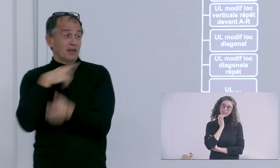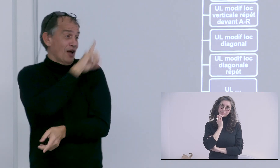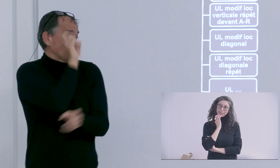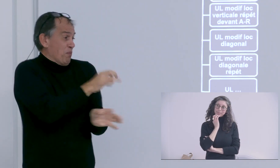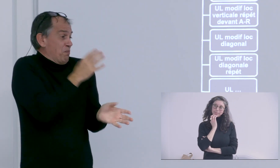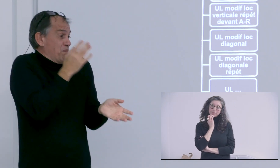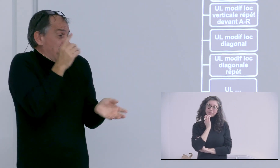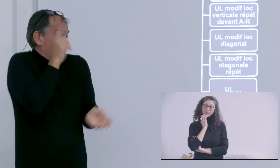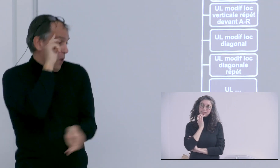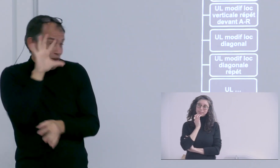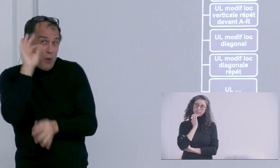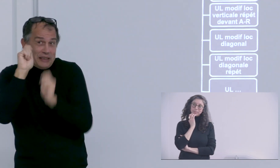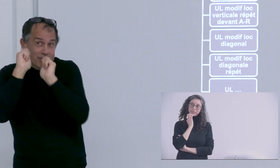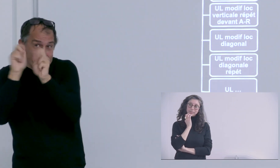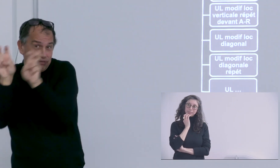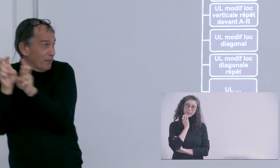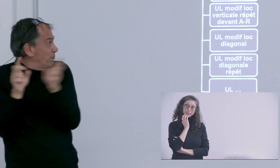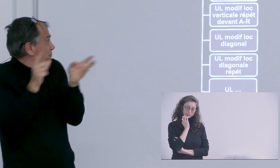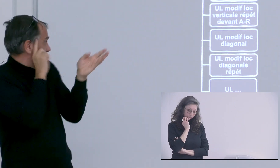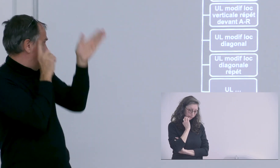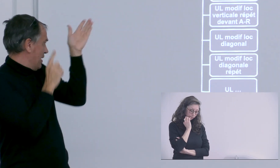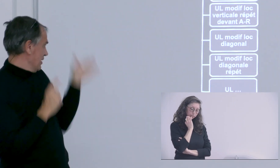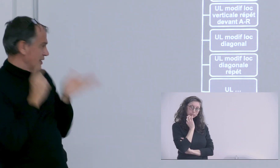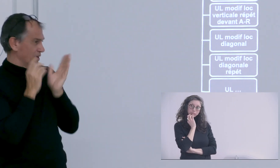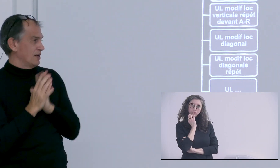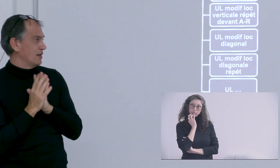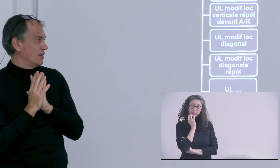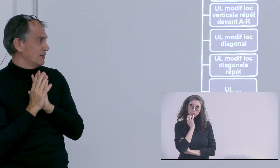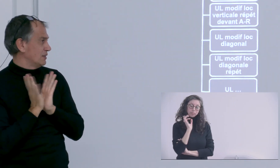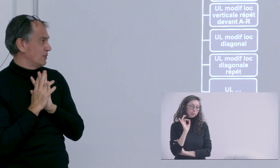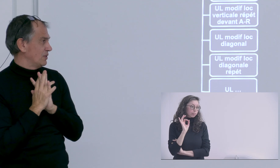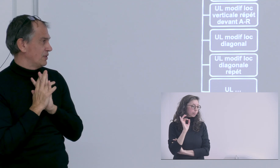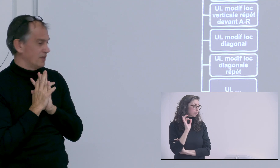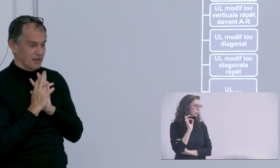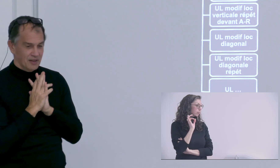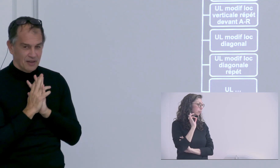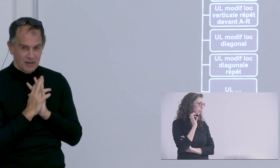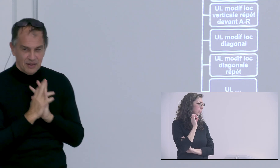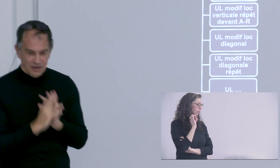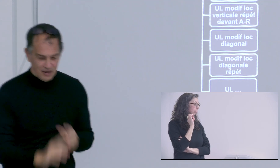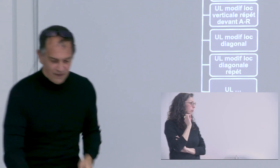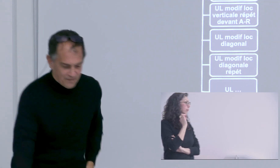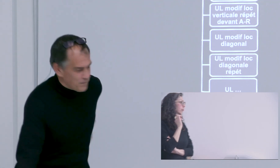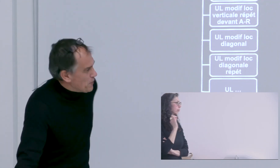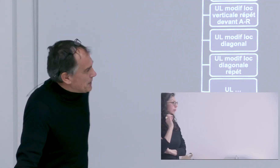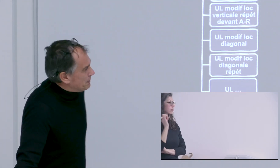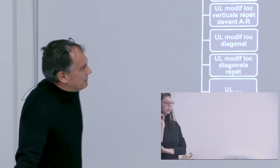choses sont implicites donc pourquoi avoir choisi plutôt une forme descriptive que celle proposée initialement par